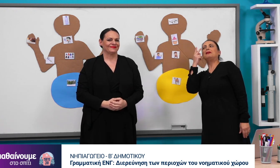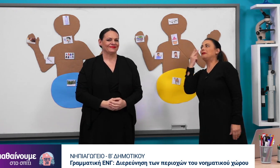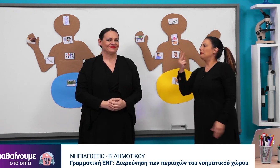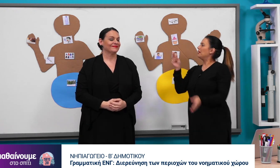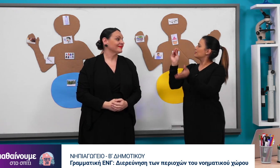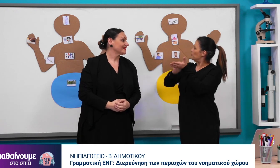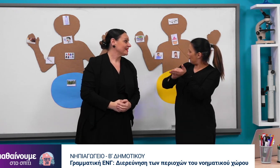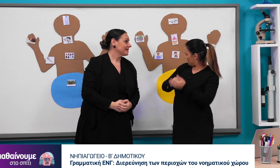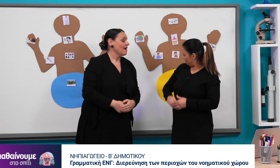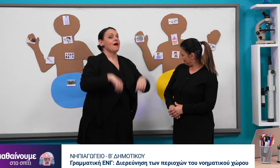Και θα σας δούμε πάλι.